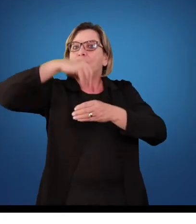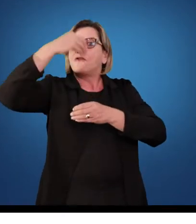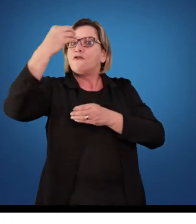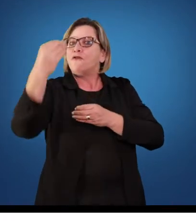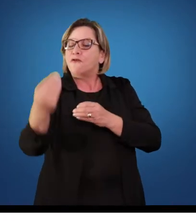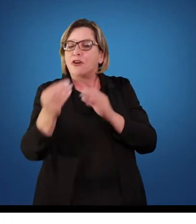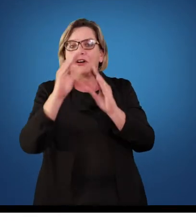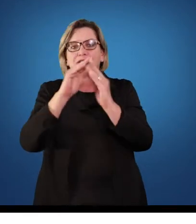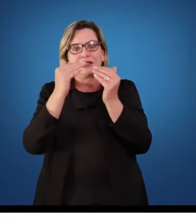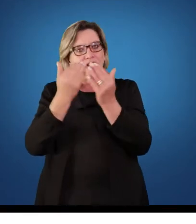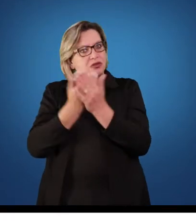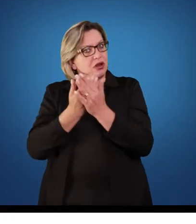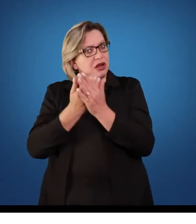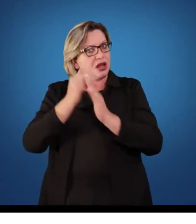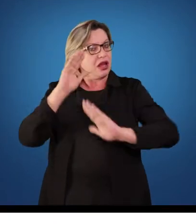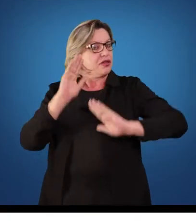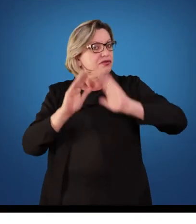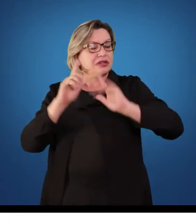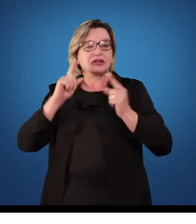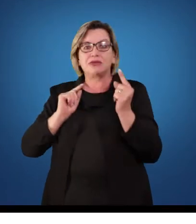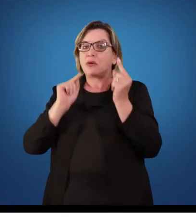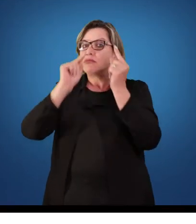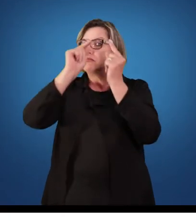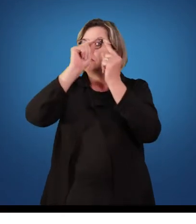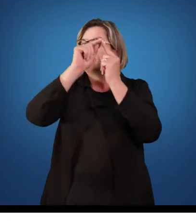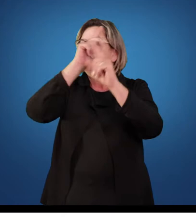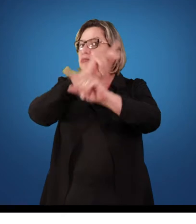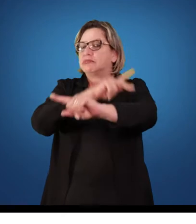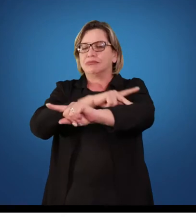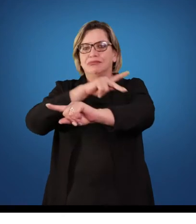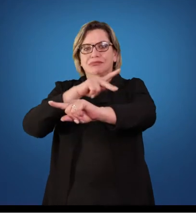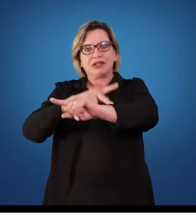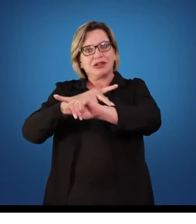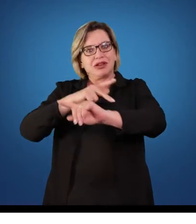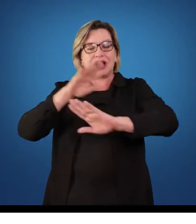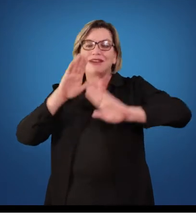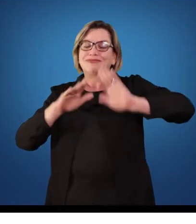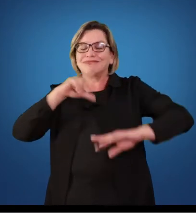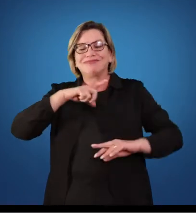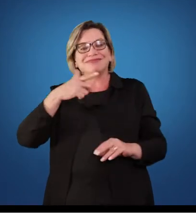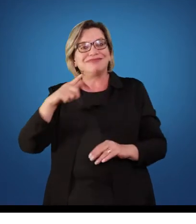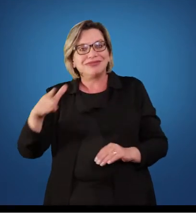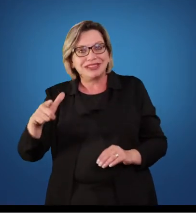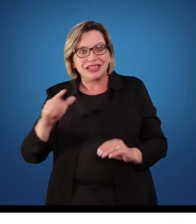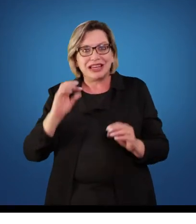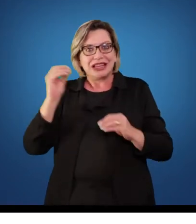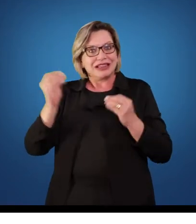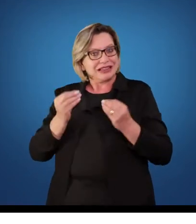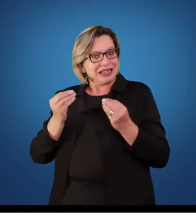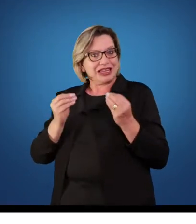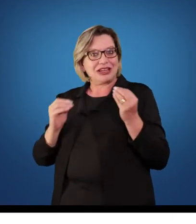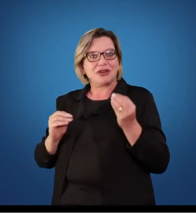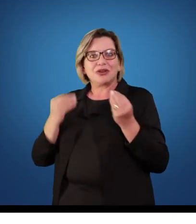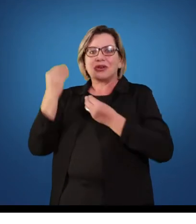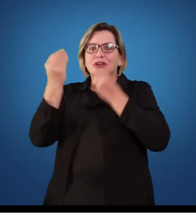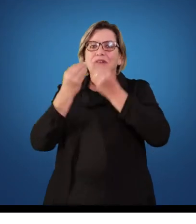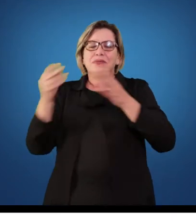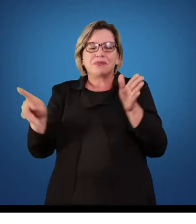nem sempre ela apresenta uma finalidade pedagógica. Ela apresenta alguns princípios relacionados ao treinamento,